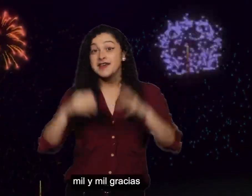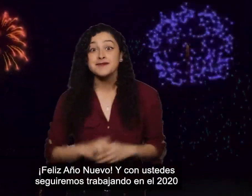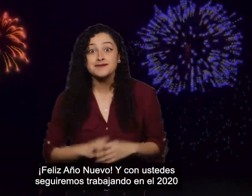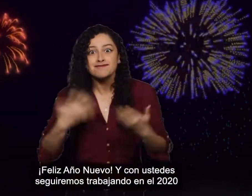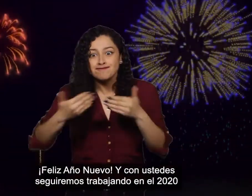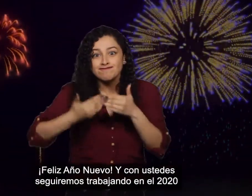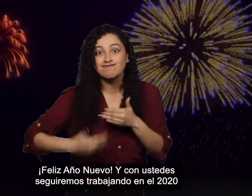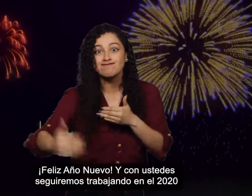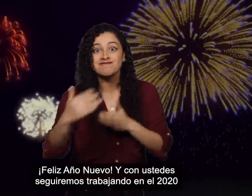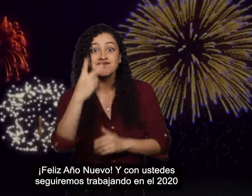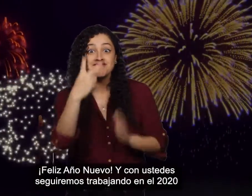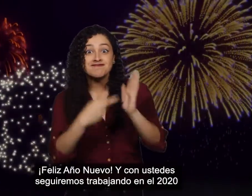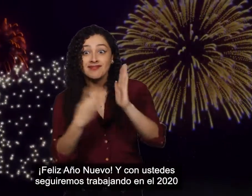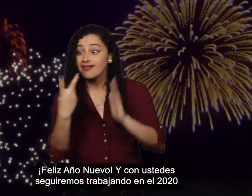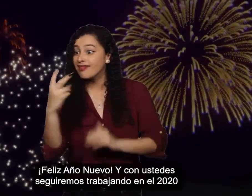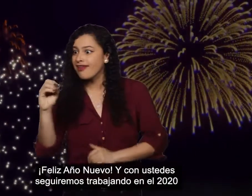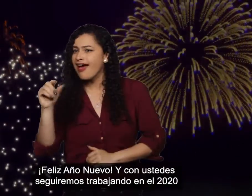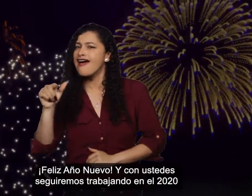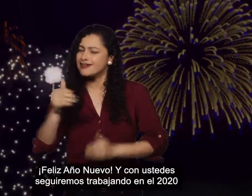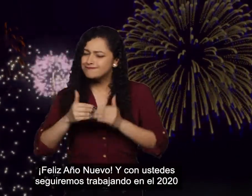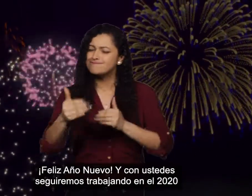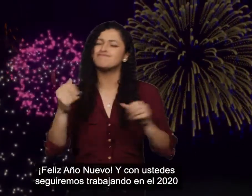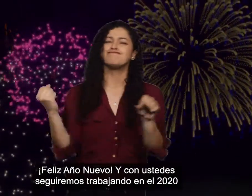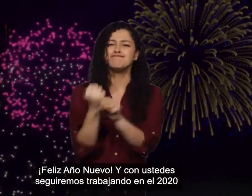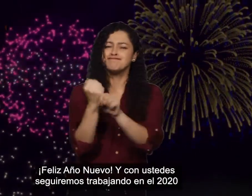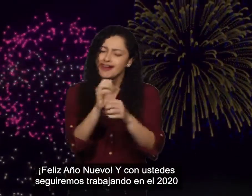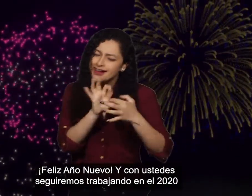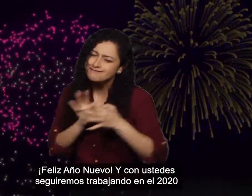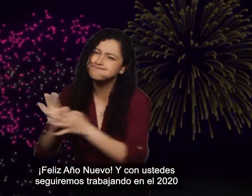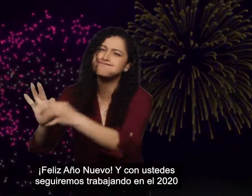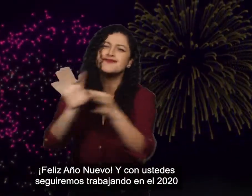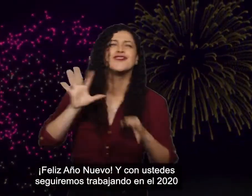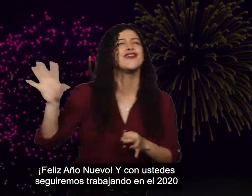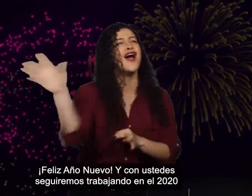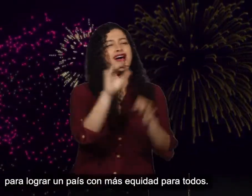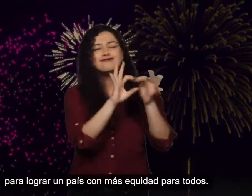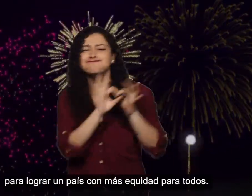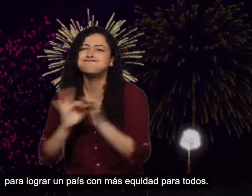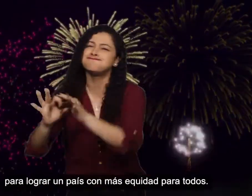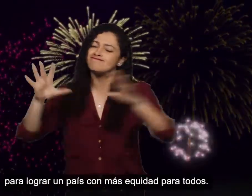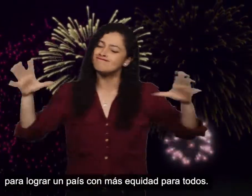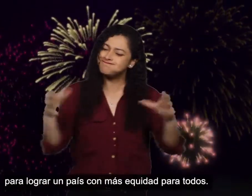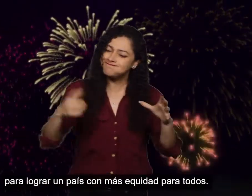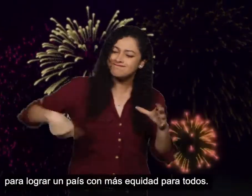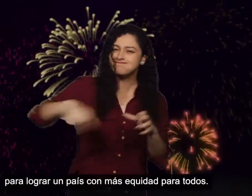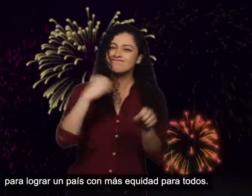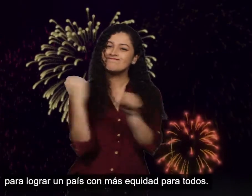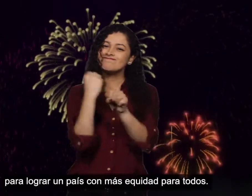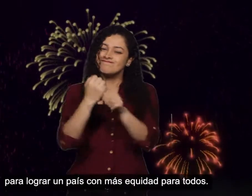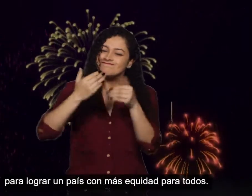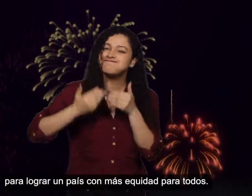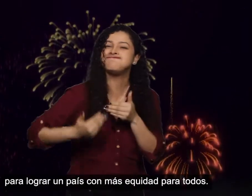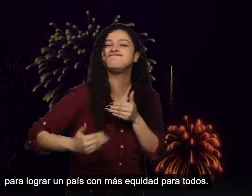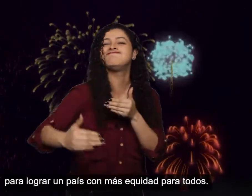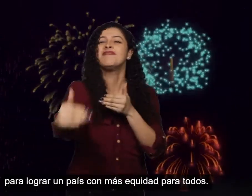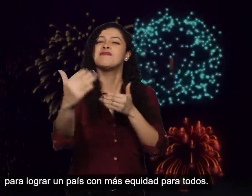Feliz año nuevo. Y con ustedes seguiremos trabajando en el 2020 para lograr un país con más equidad para todos.